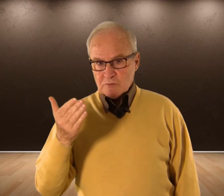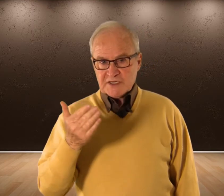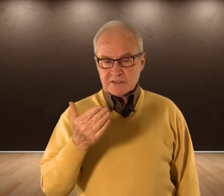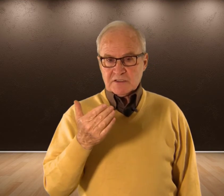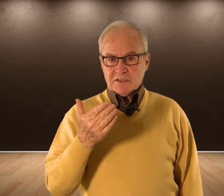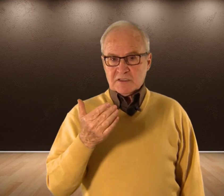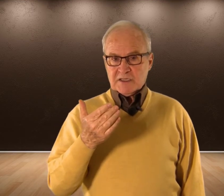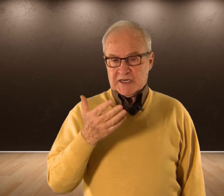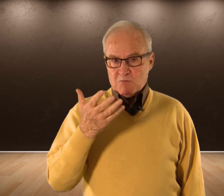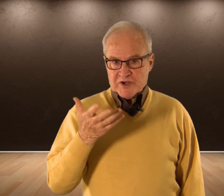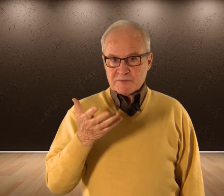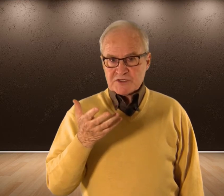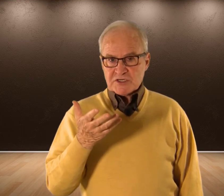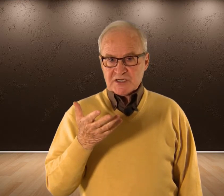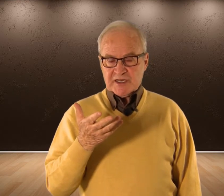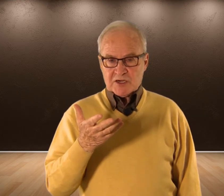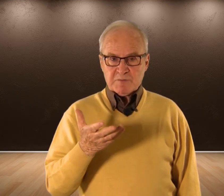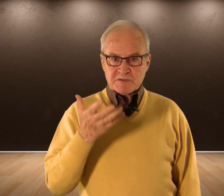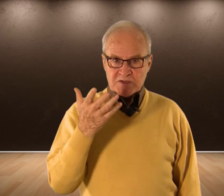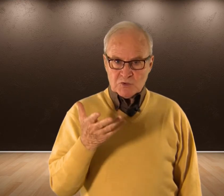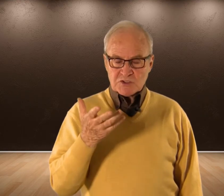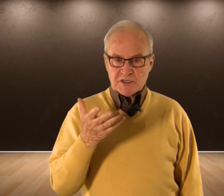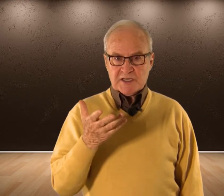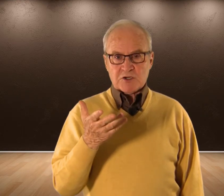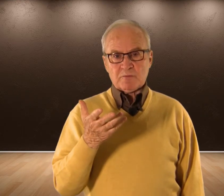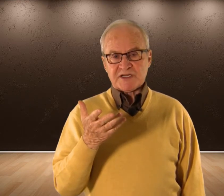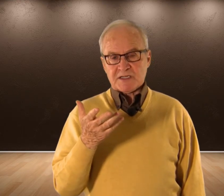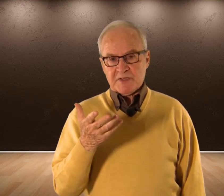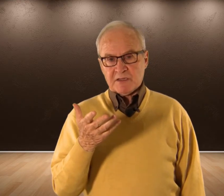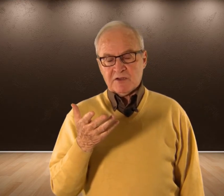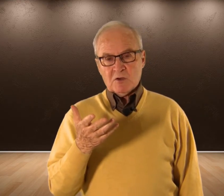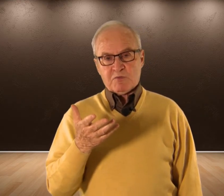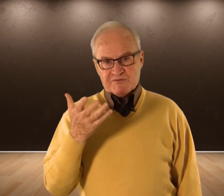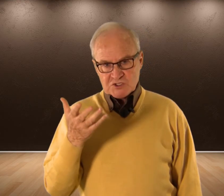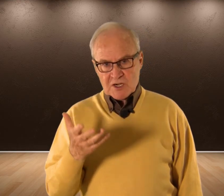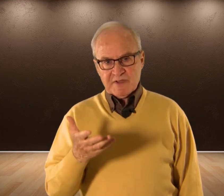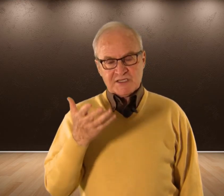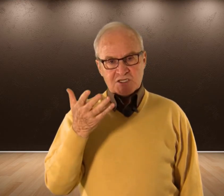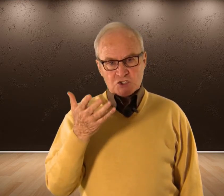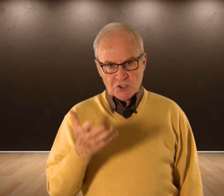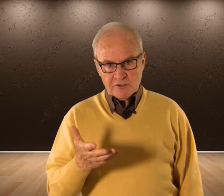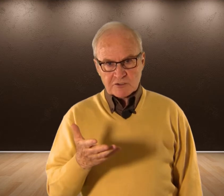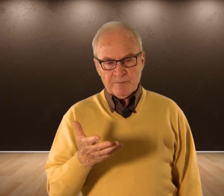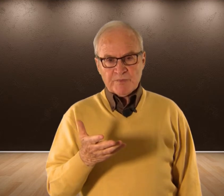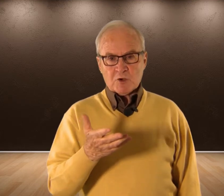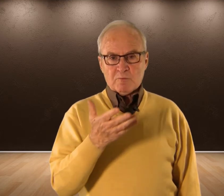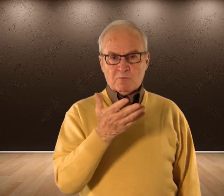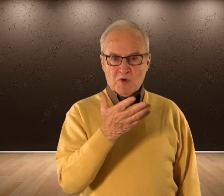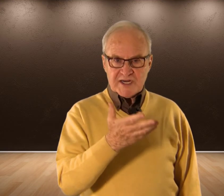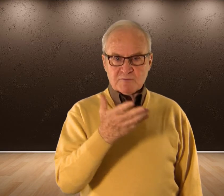hombres Eran buenas personas Eran hombres maduros Eran hombres También Profesionalmente Sólidos Con buenas